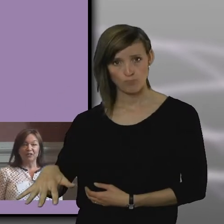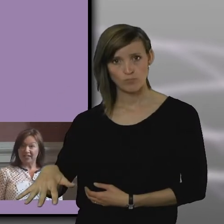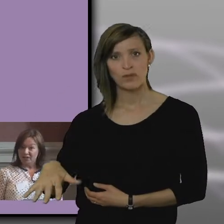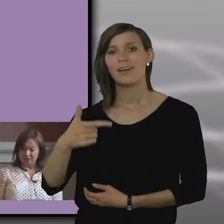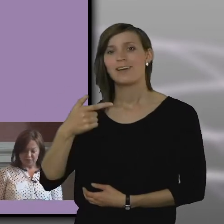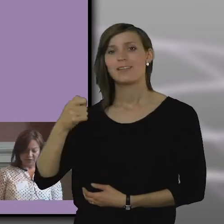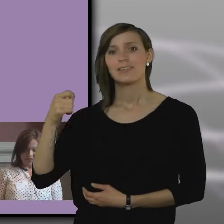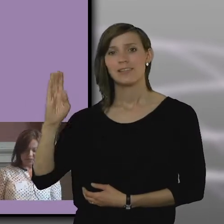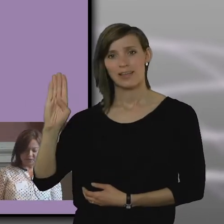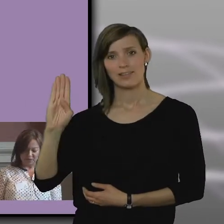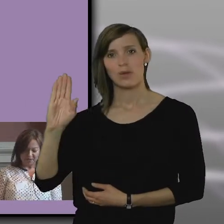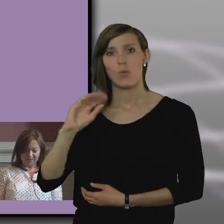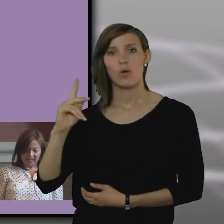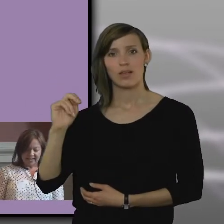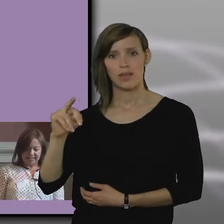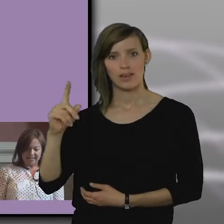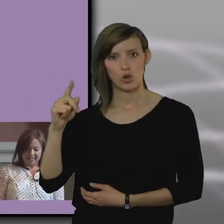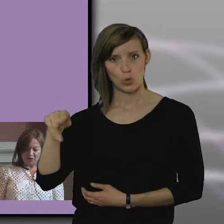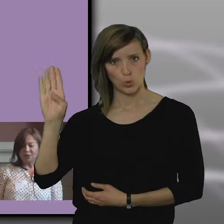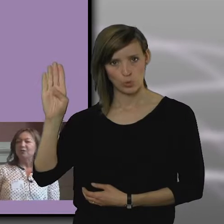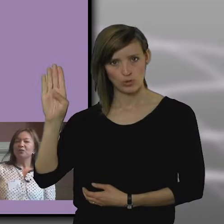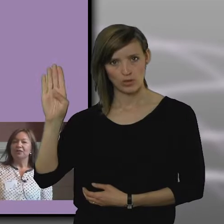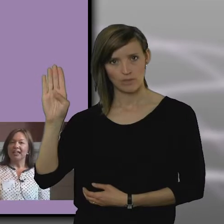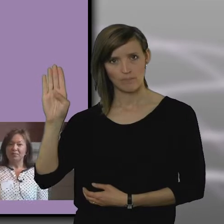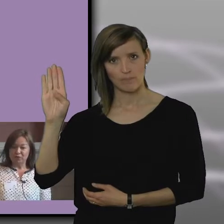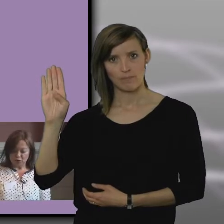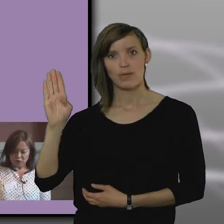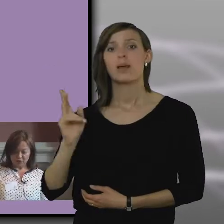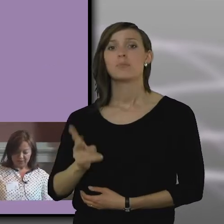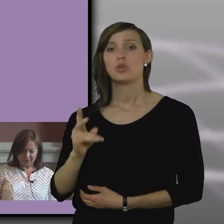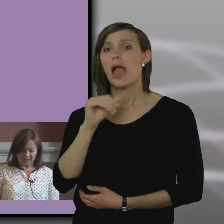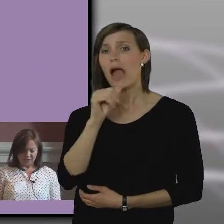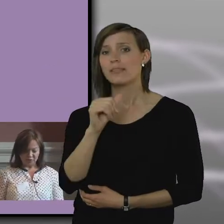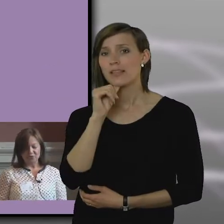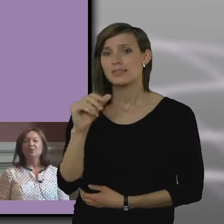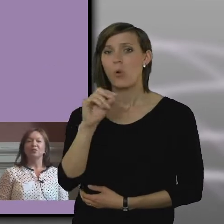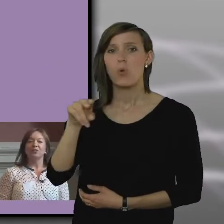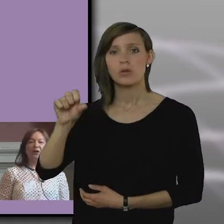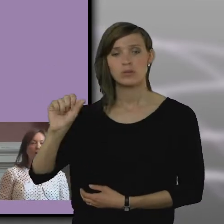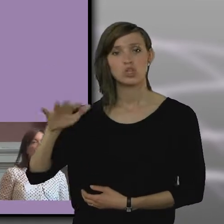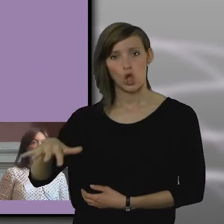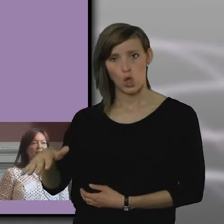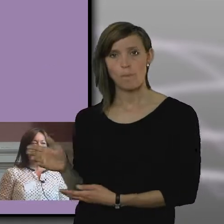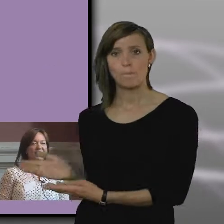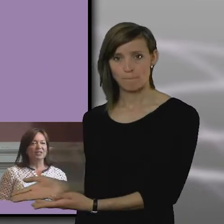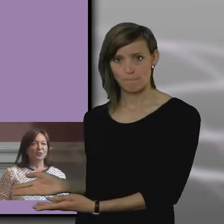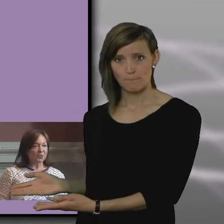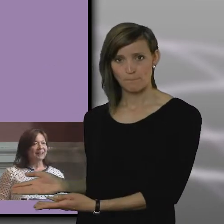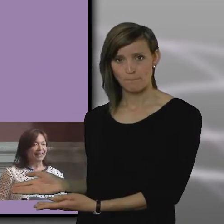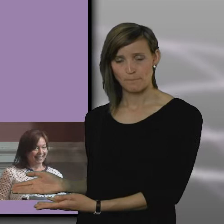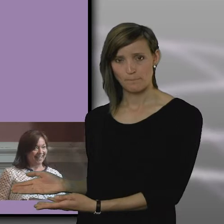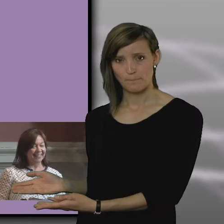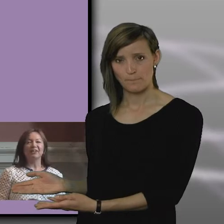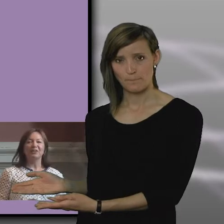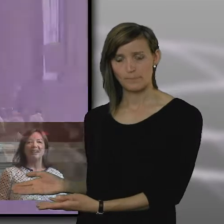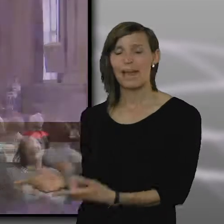och Attention företräder hon också, Ted Åkerlund från M. Trotter och Anders Ångström från A-Fokus. Stort